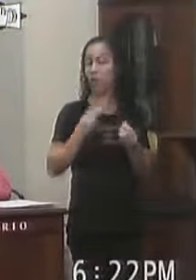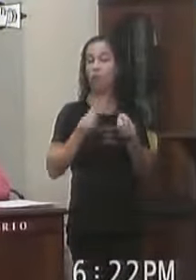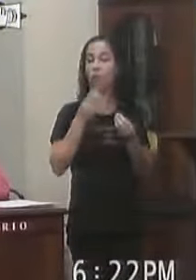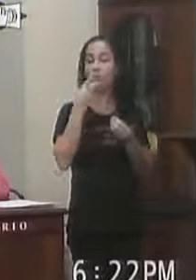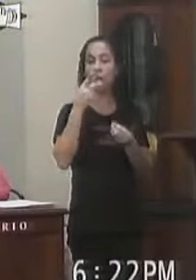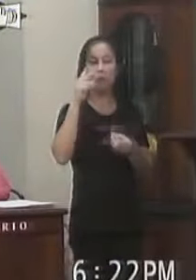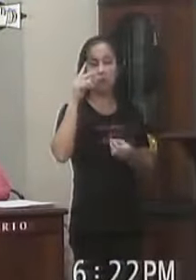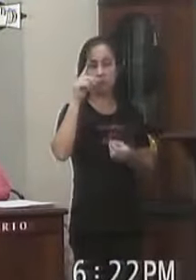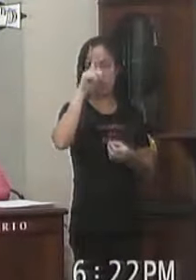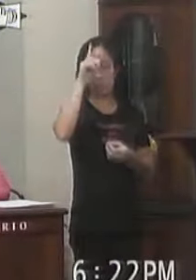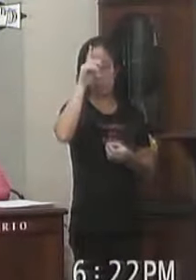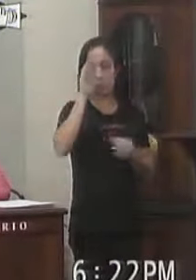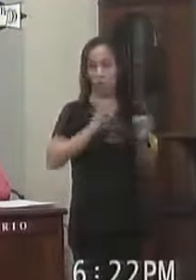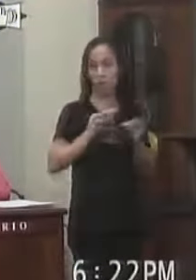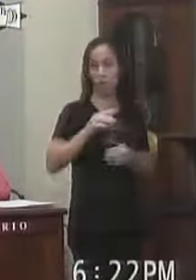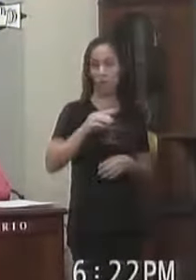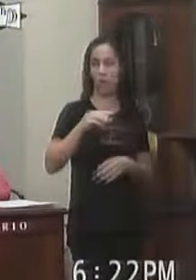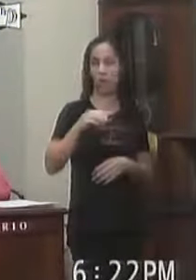a vereadora Fabiane